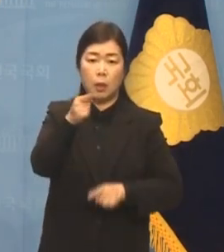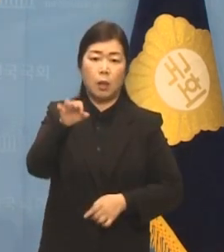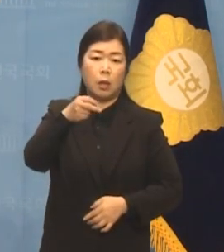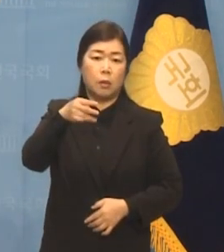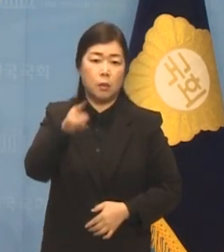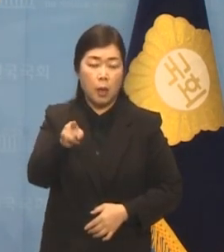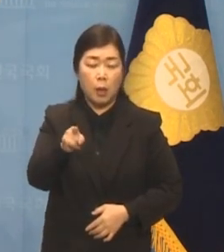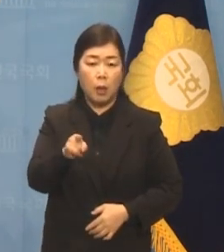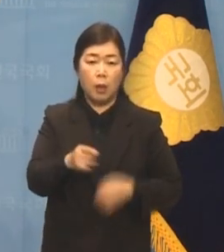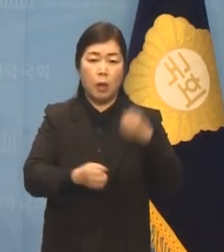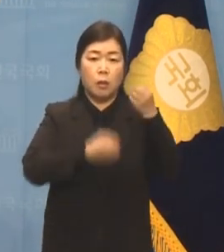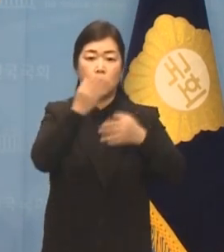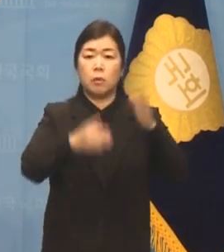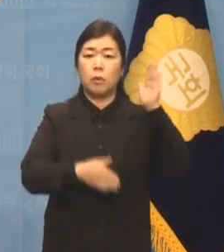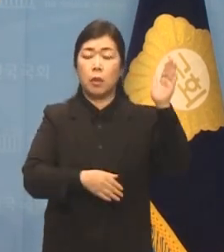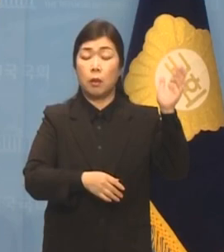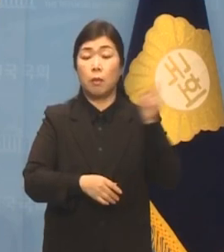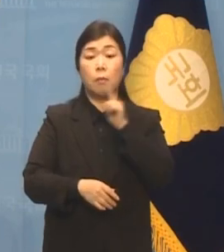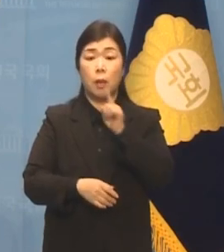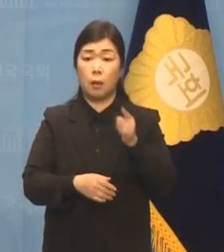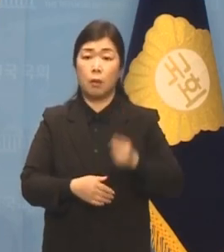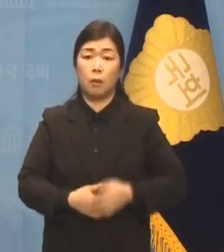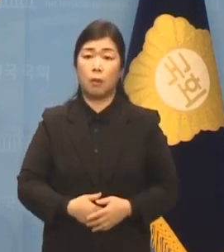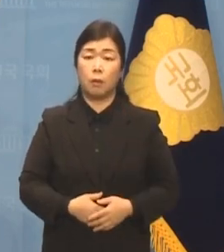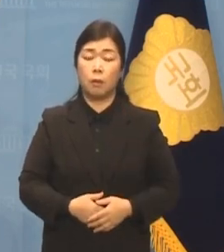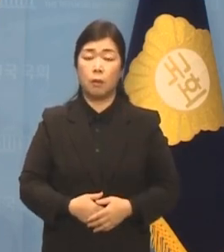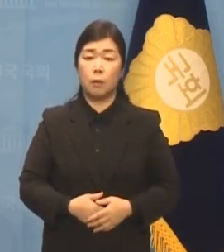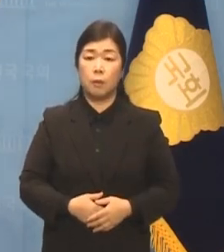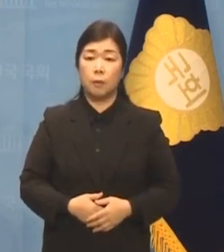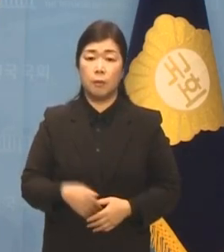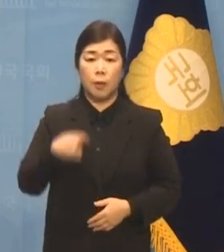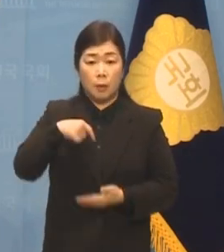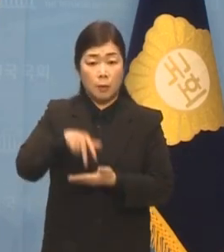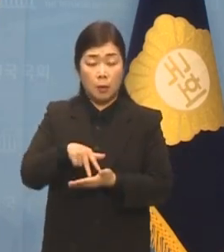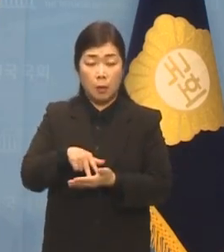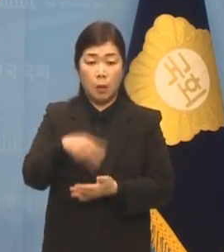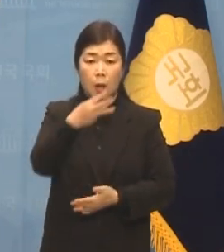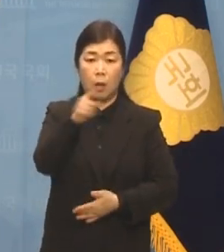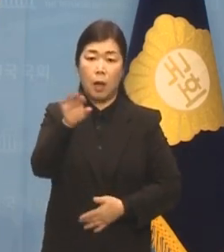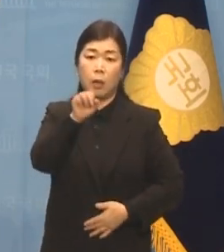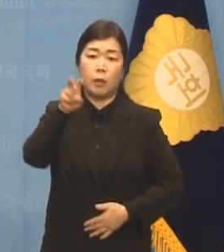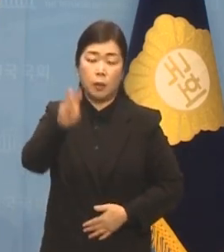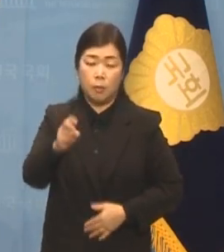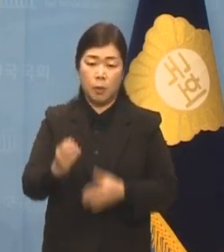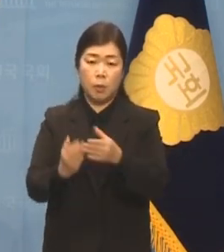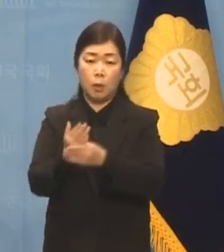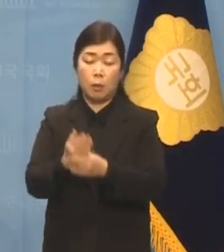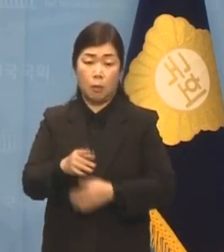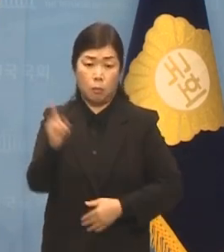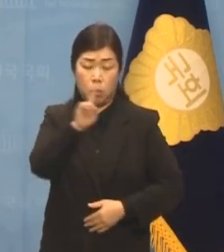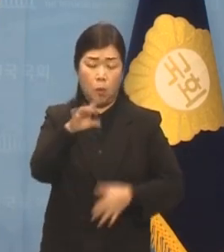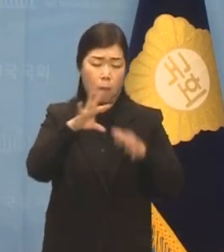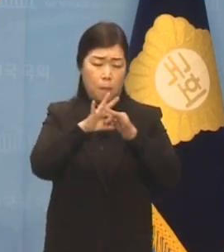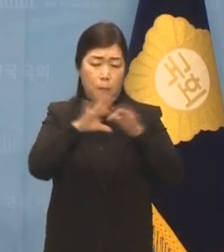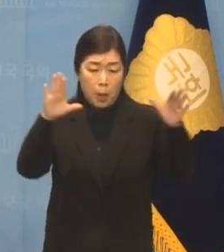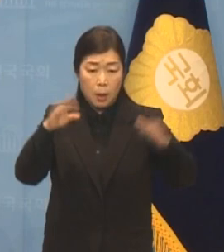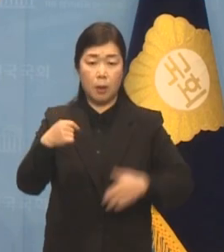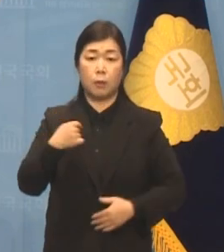진술이 나왔습니다. 저는 라임 사태와 전혀 관련이 없습니다.